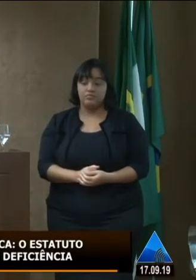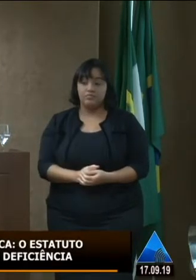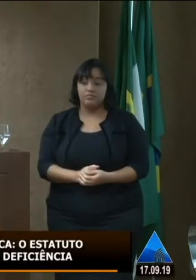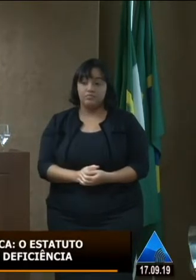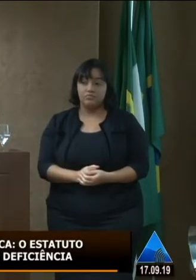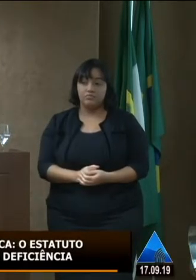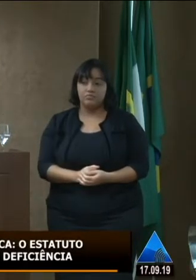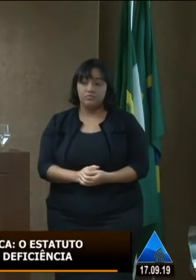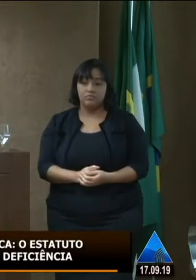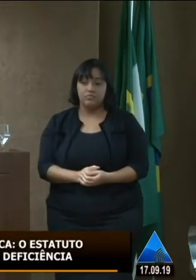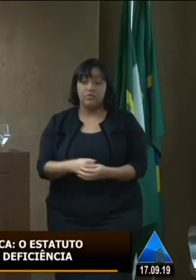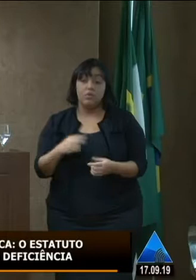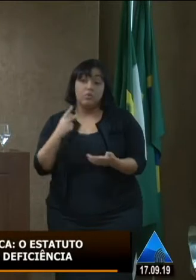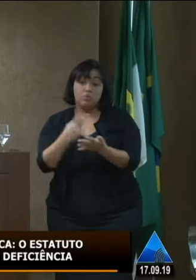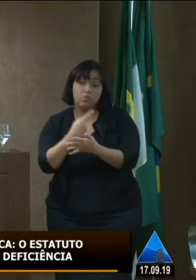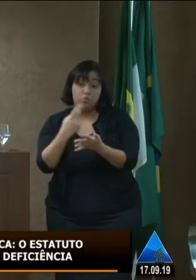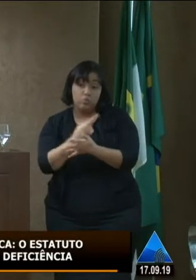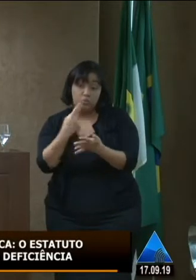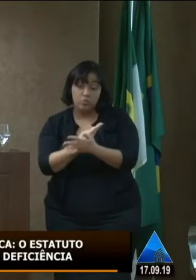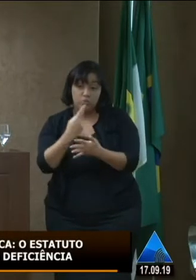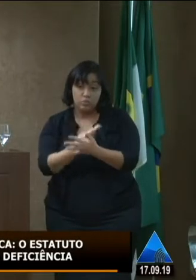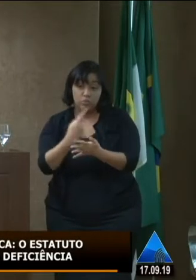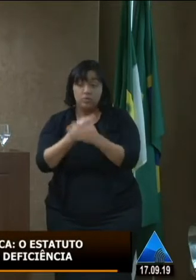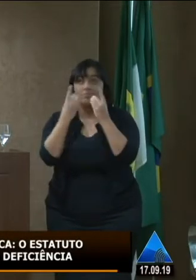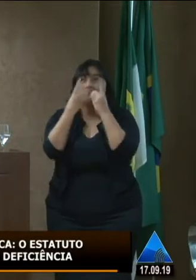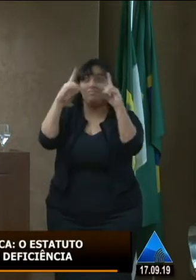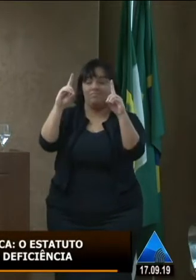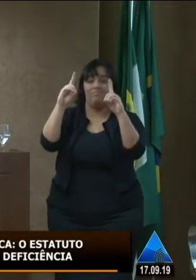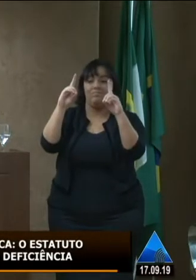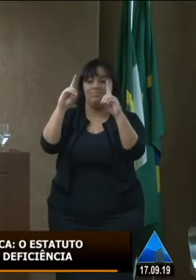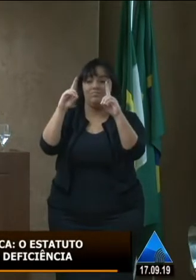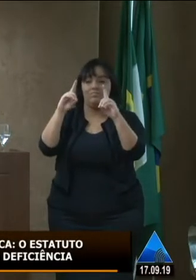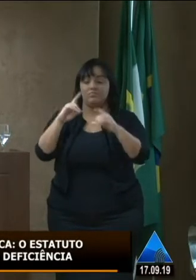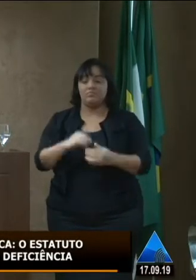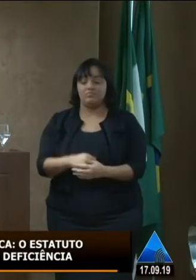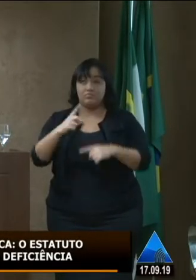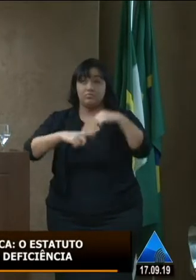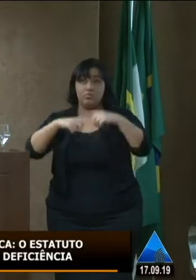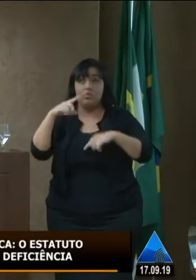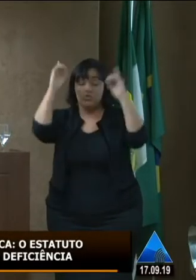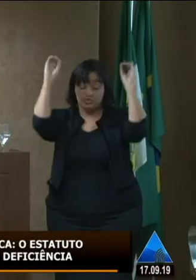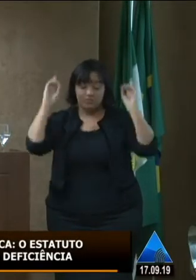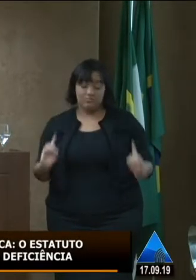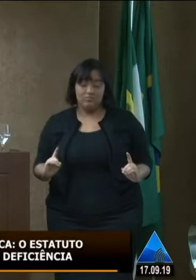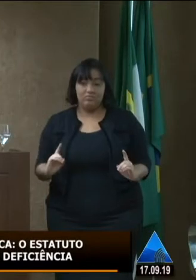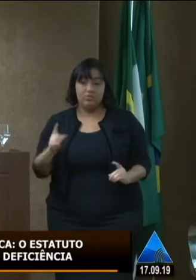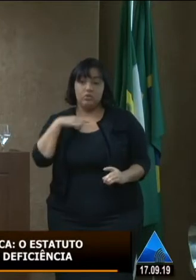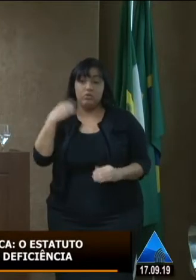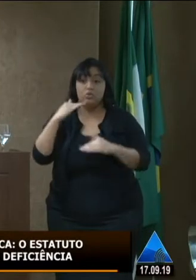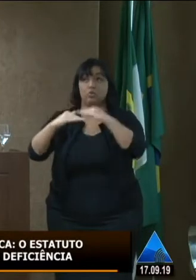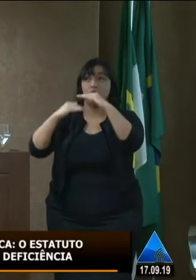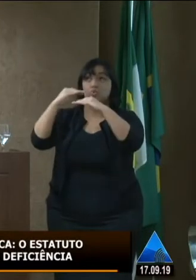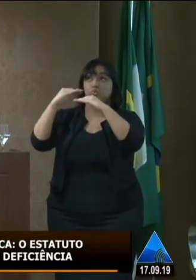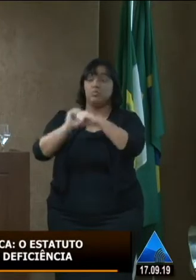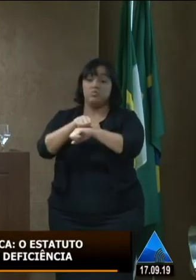o déficit democrático o déficit de políticas públicas porque construímos uma sociedade sem perceber que ela era uma